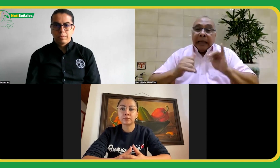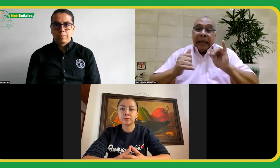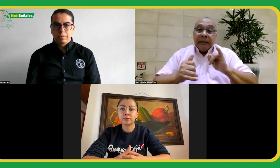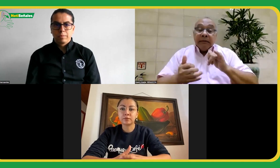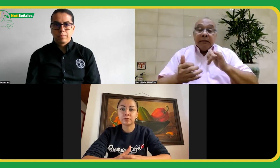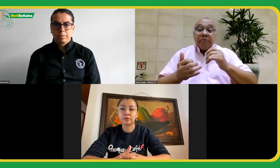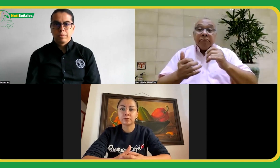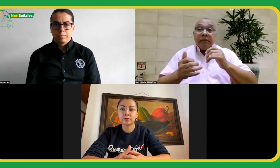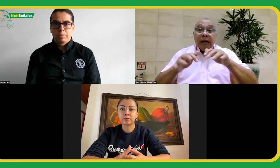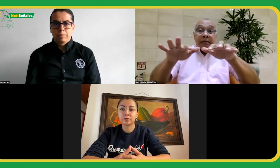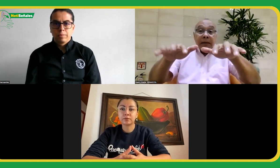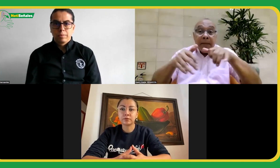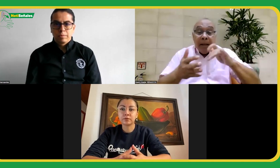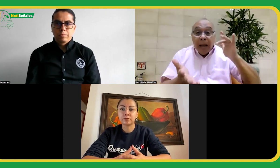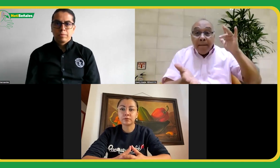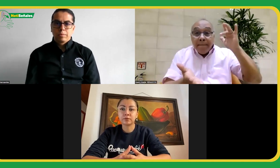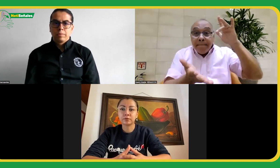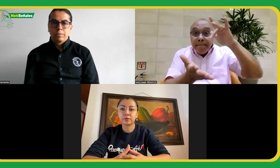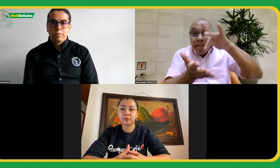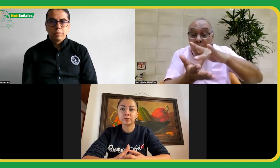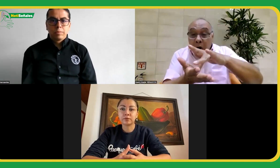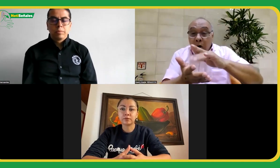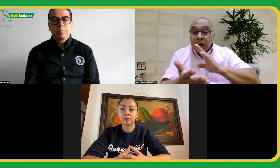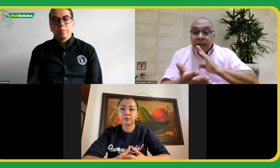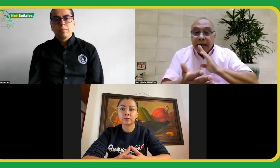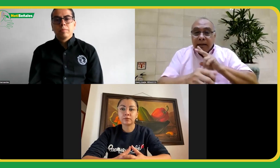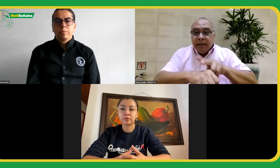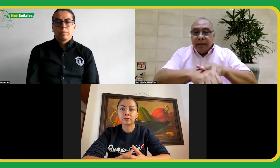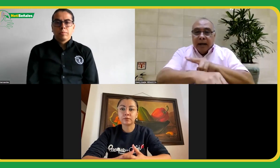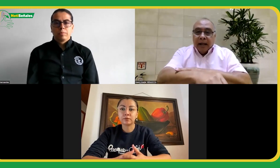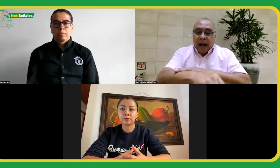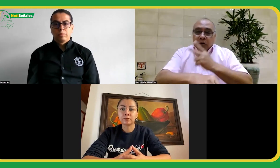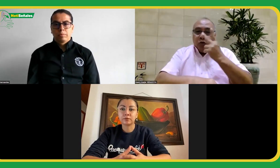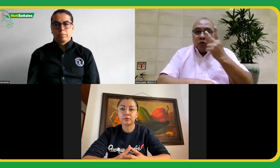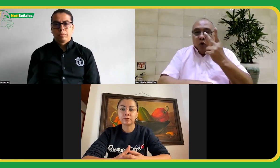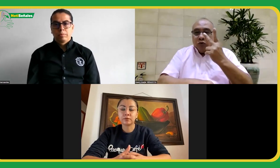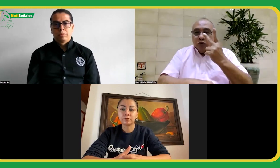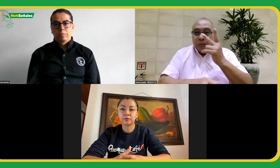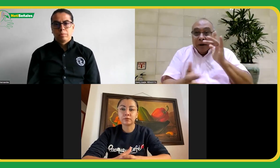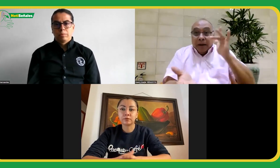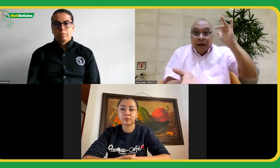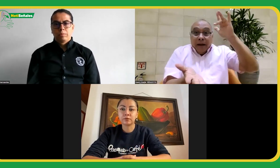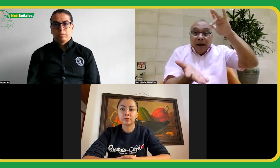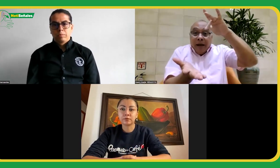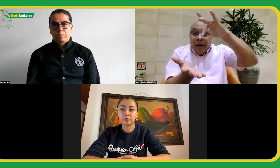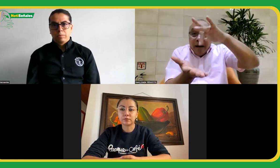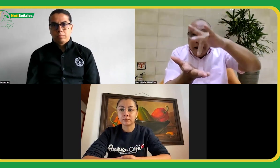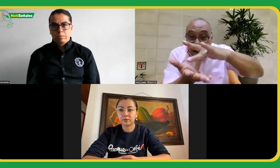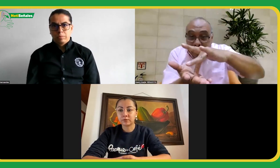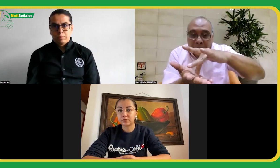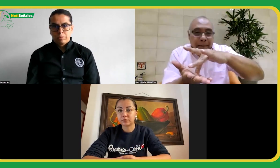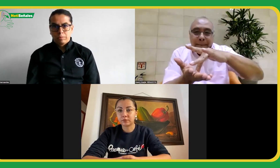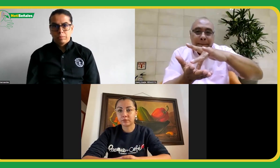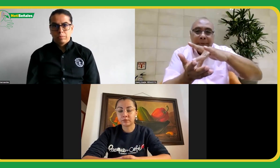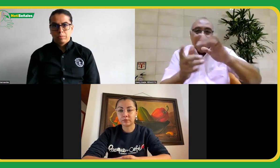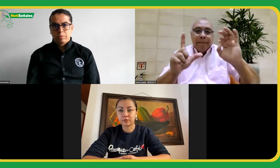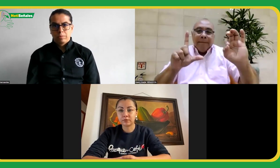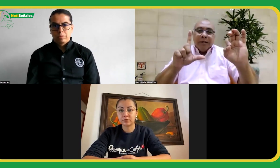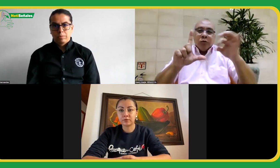asamblea. A la asamblea participaron dos representantes de